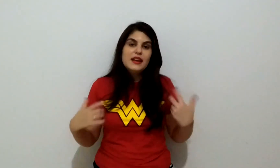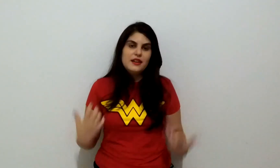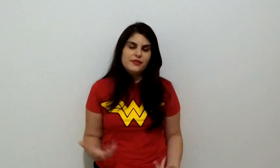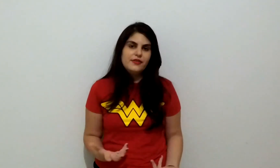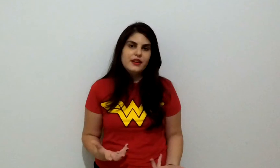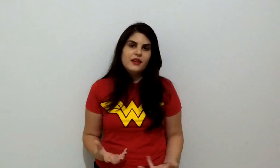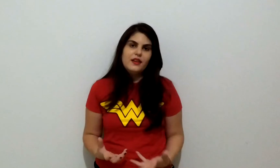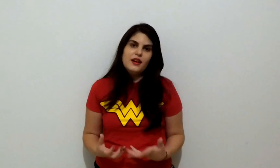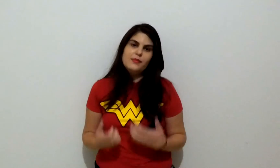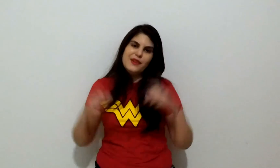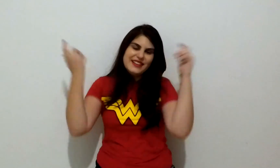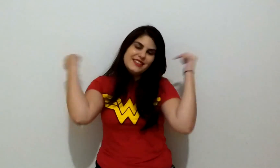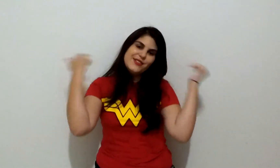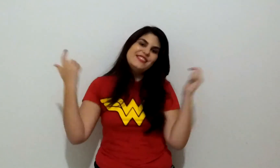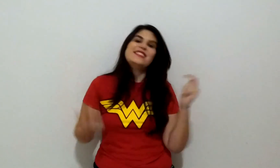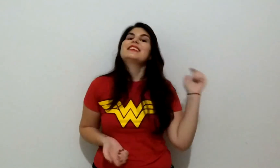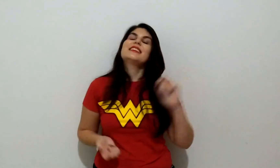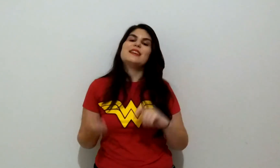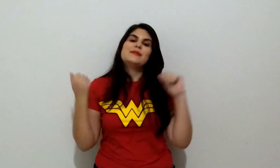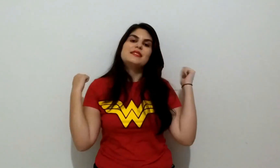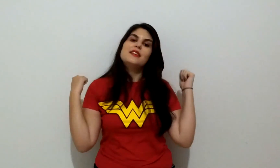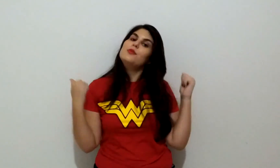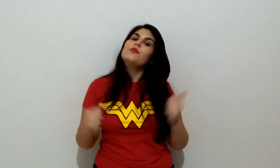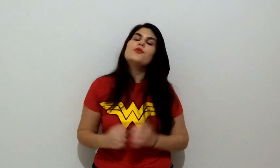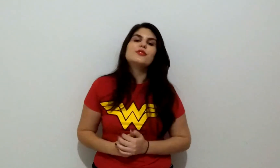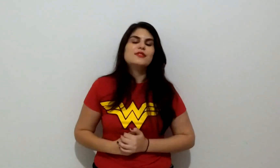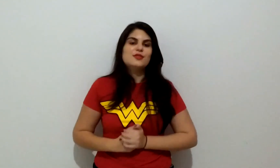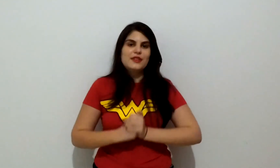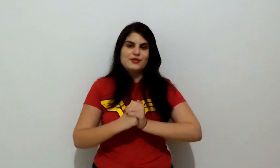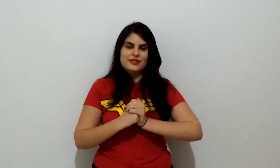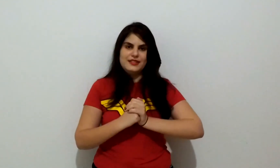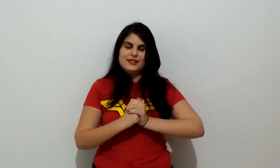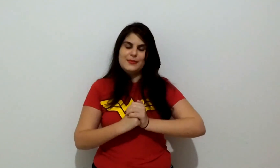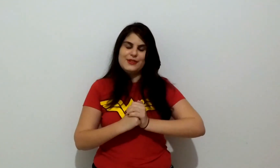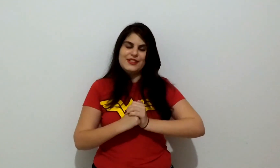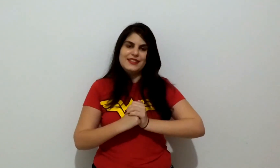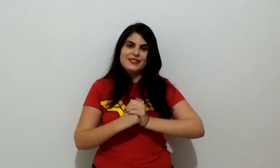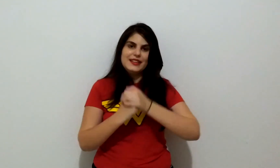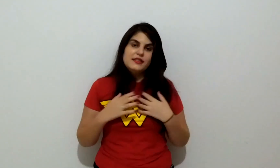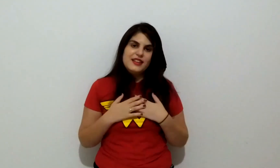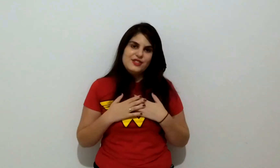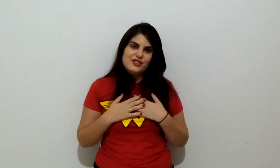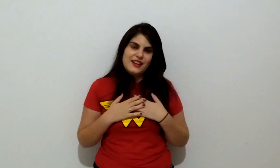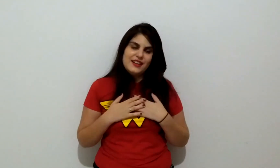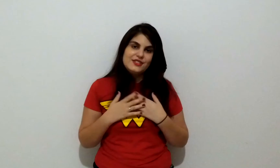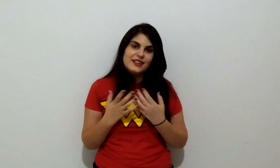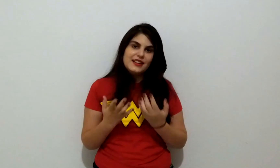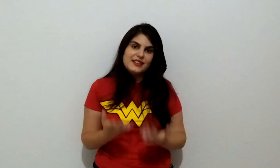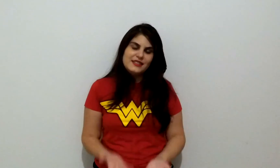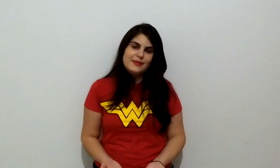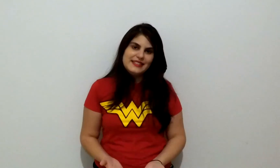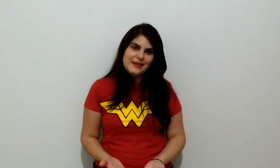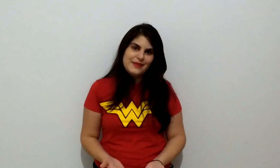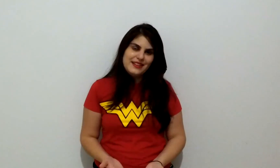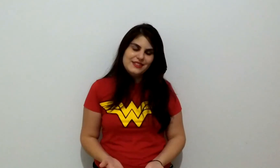Enfim, apoia essa doidinha aqui que tá precisando muito da sua ajuda nesse projeto. Desde já te agradeço imensamente.